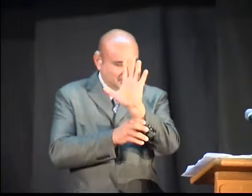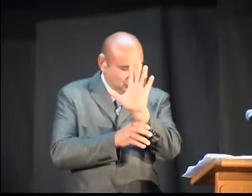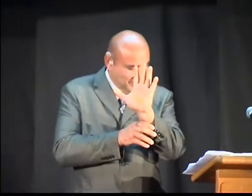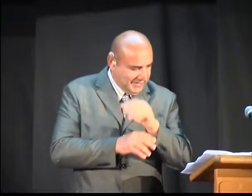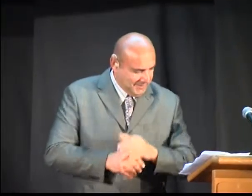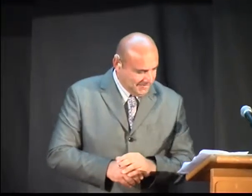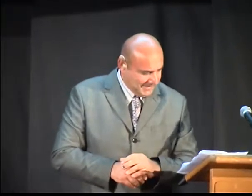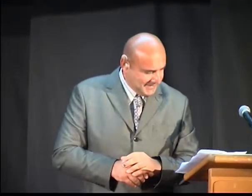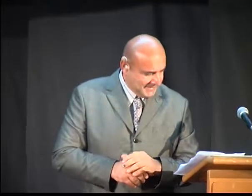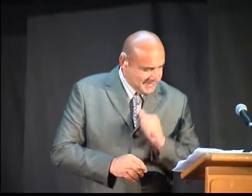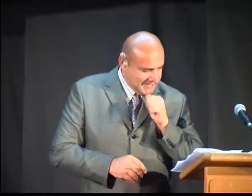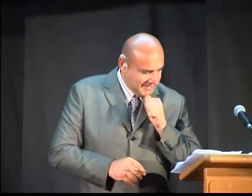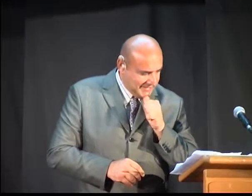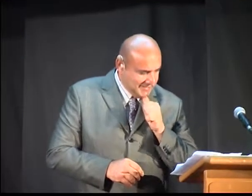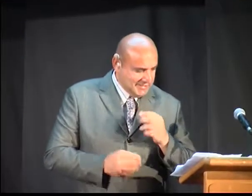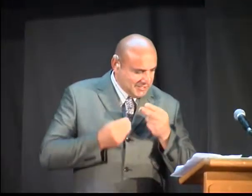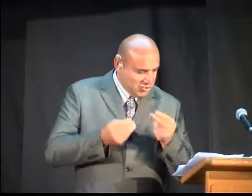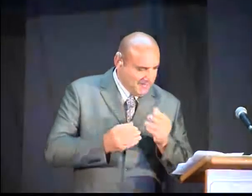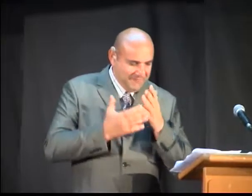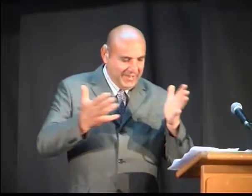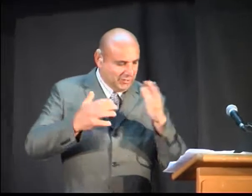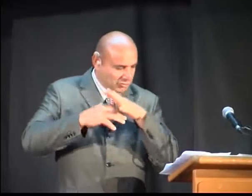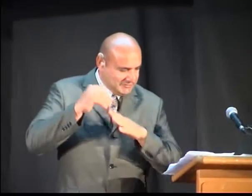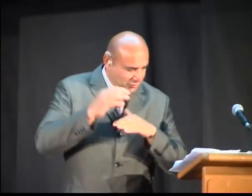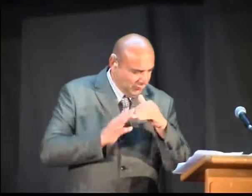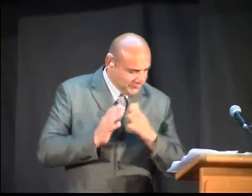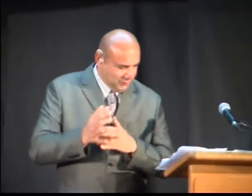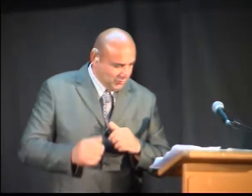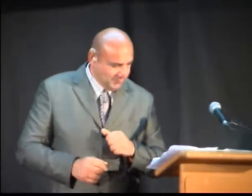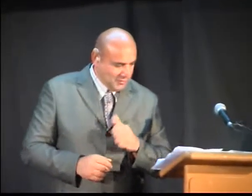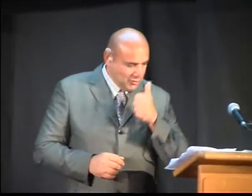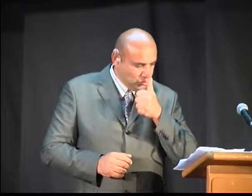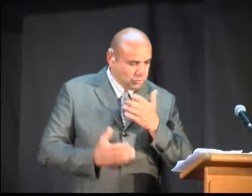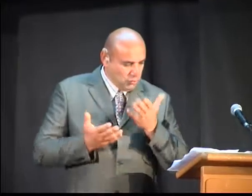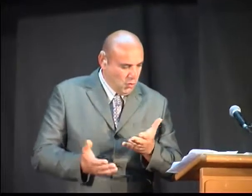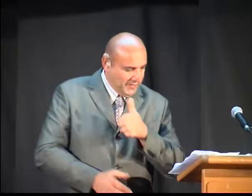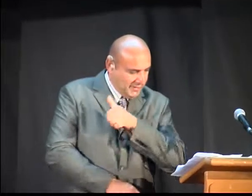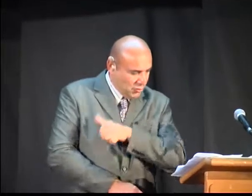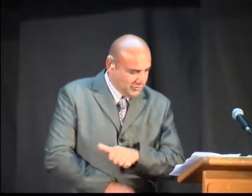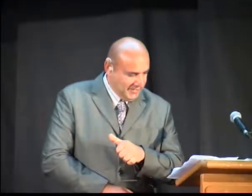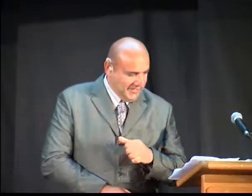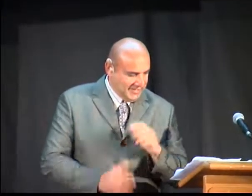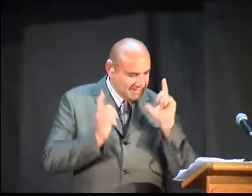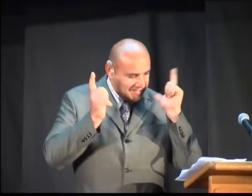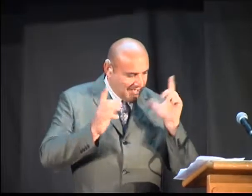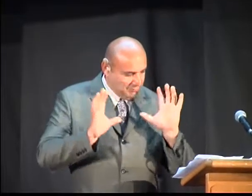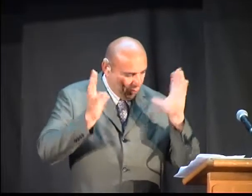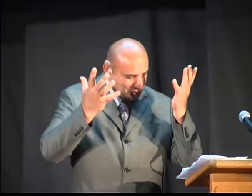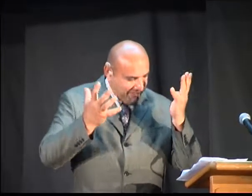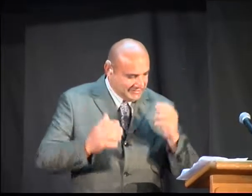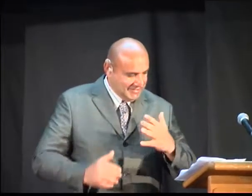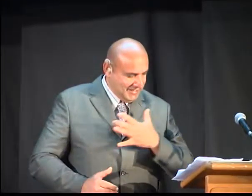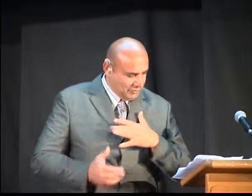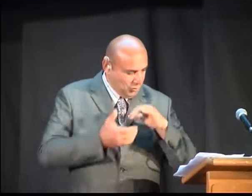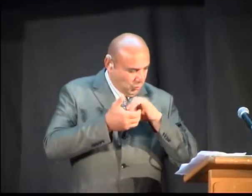donosilaca odluka, javnosti i medija na brige i probleme sa kojima se suočavaju gluve osobe i da ih pozovo da shvate da i